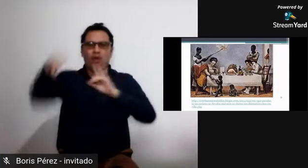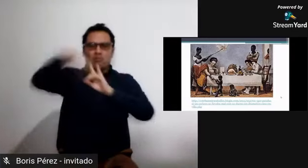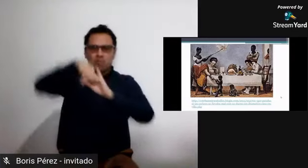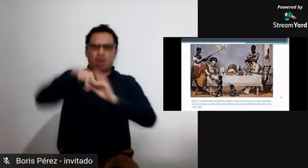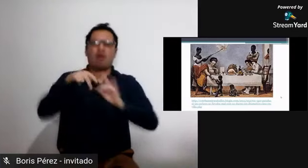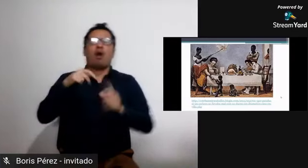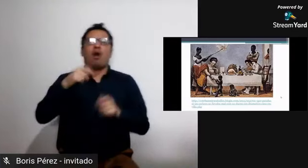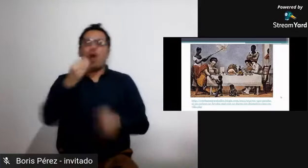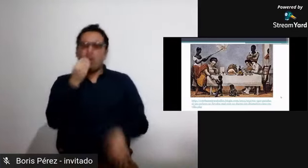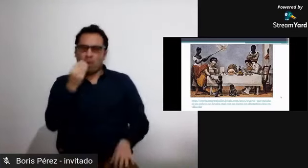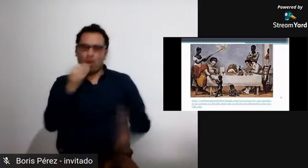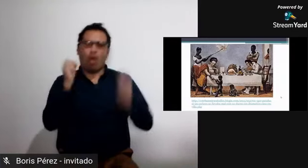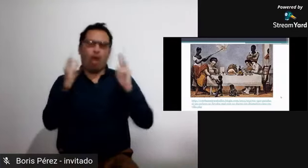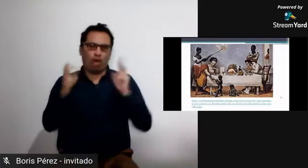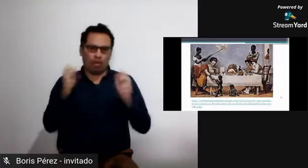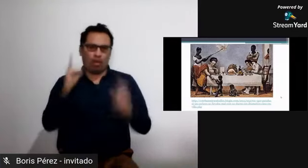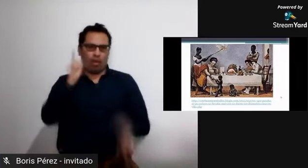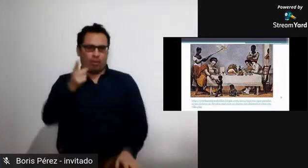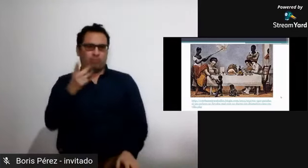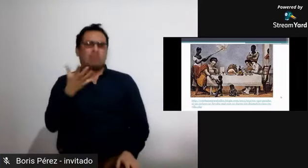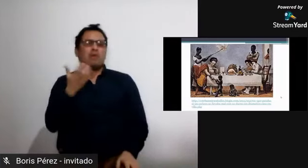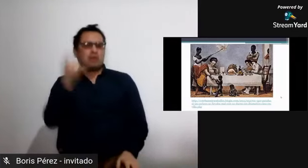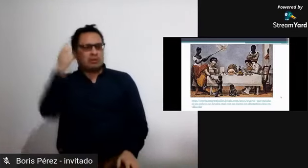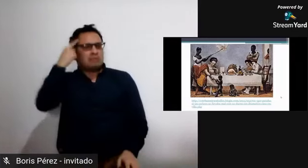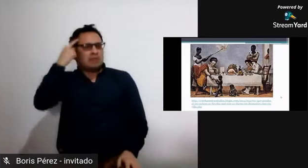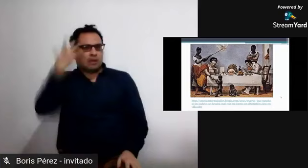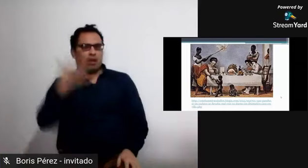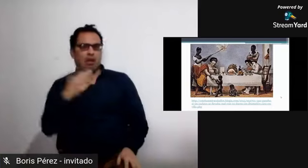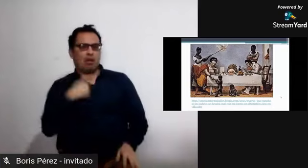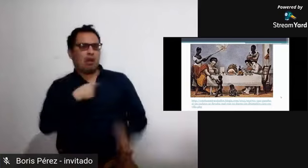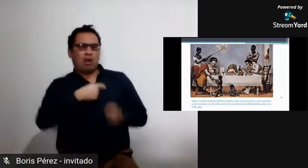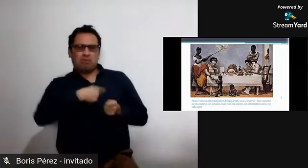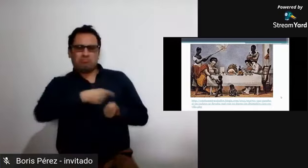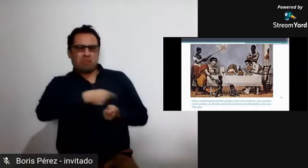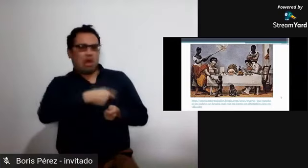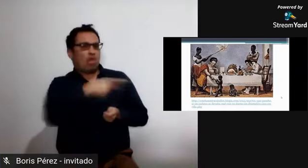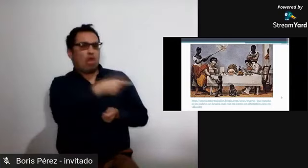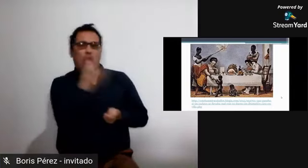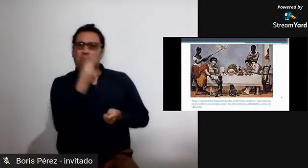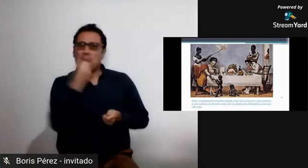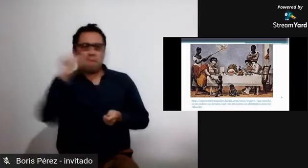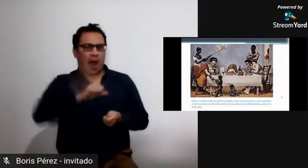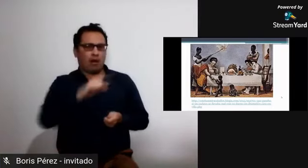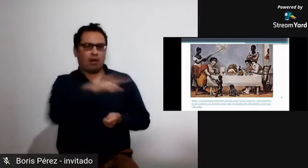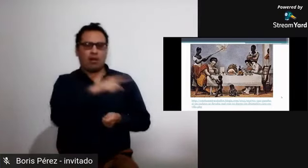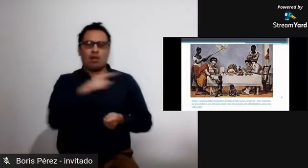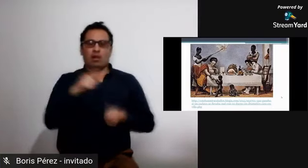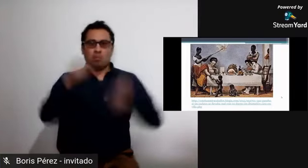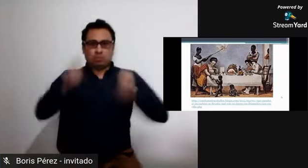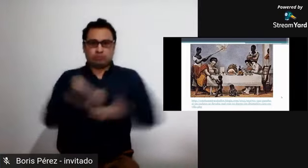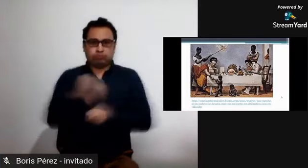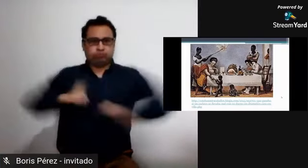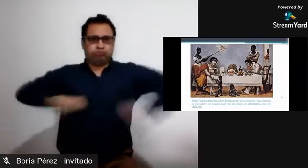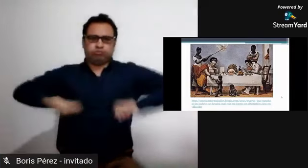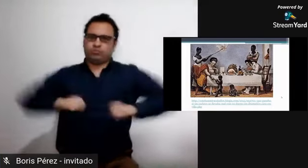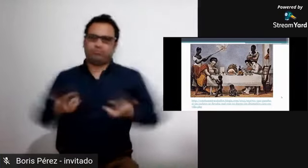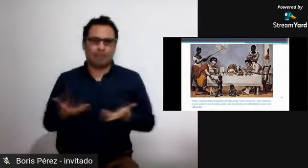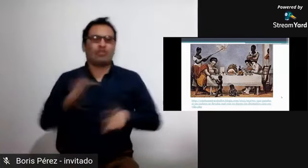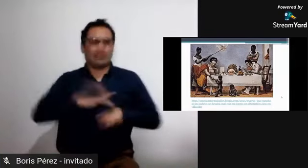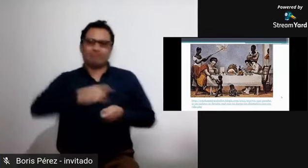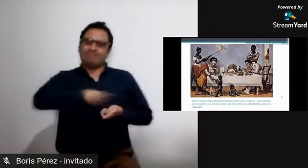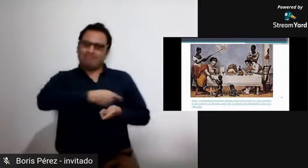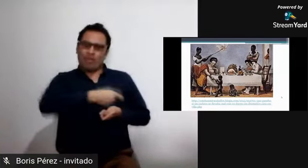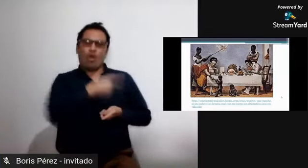buena entonces no les a estas personas que trabajaban la tierra no tenían las buenas